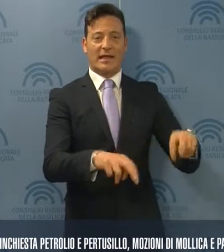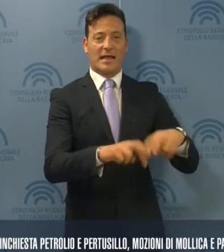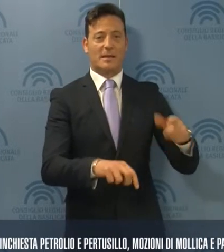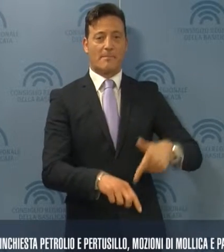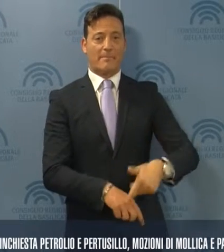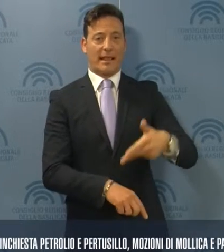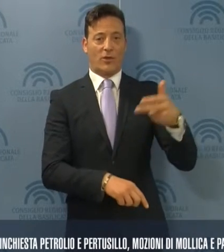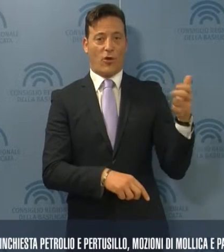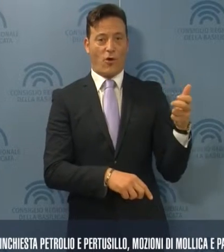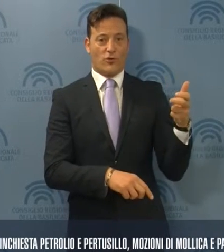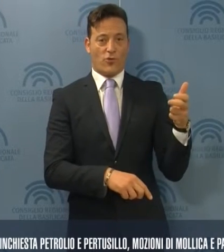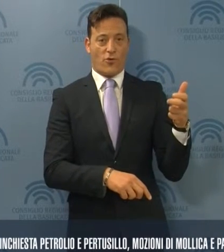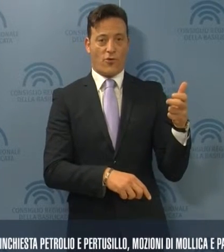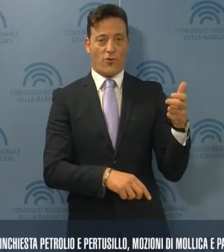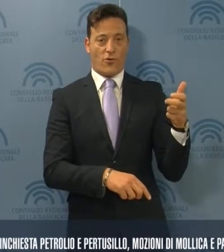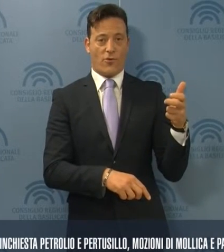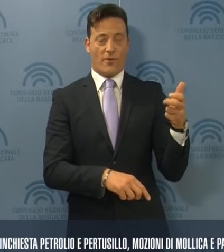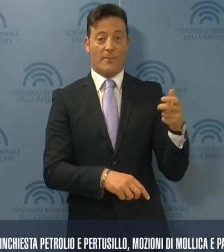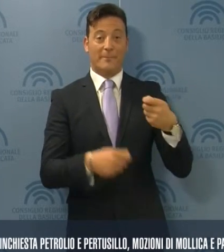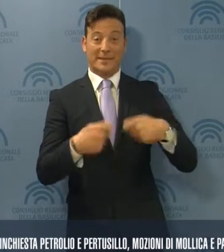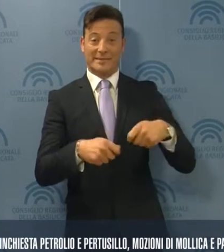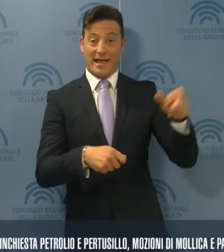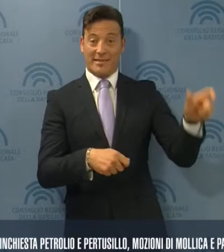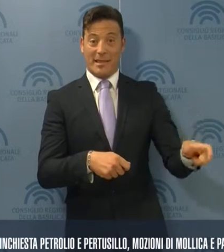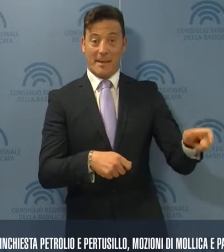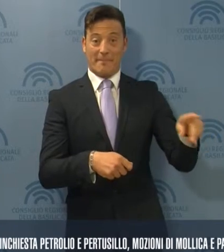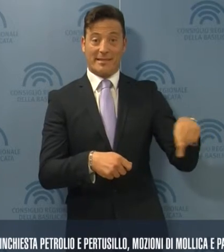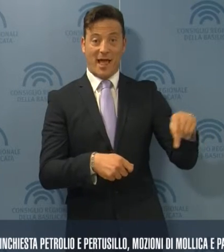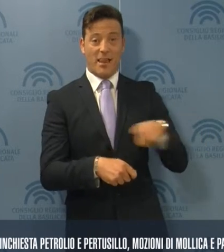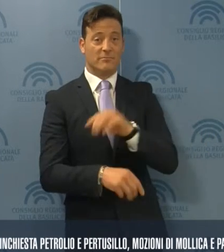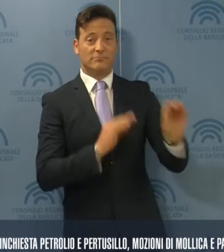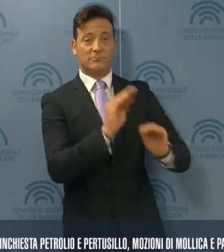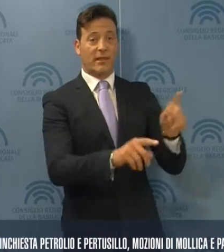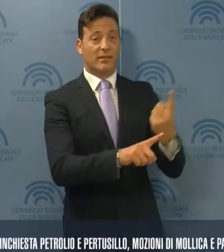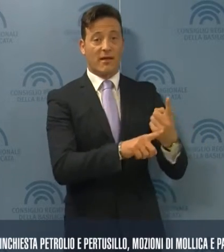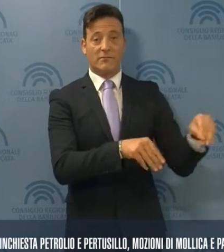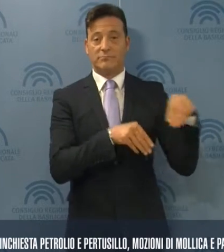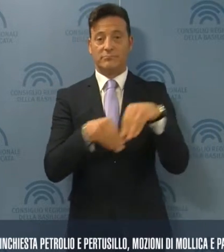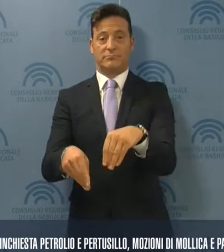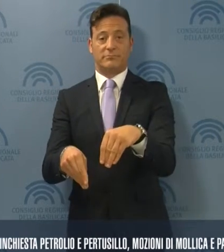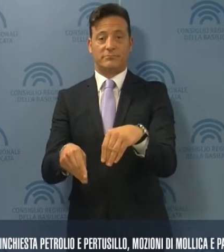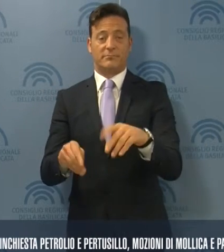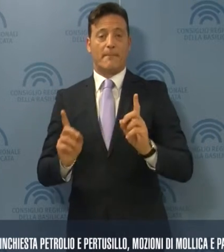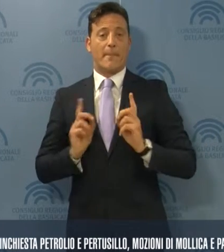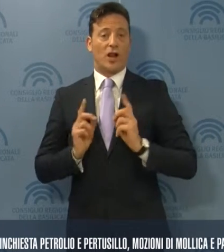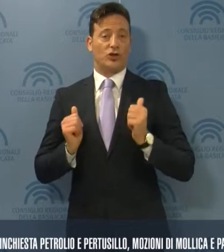petrolio. Al Presidente Pittella chiedono di costituirsi parte civile nel